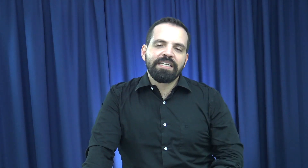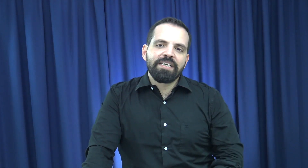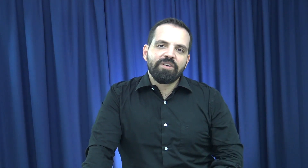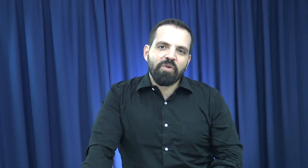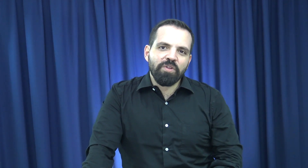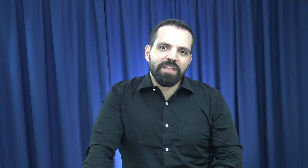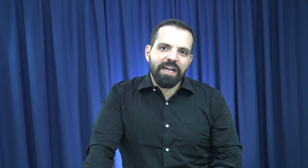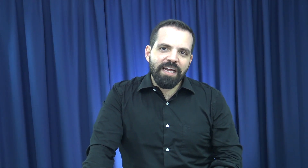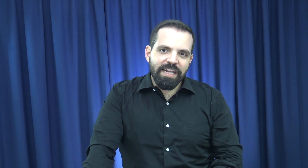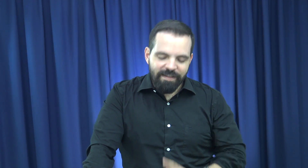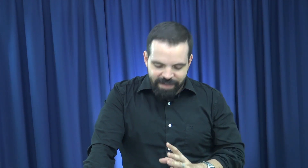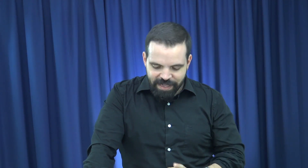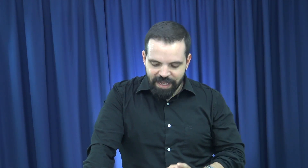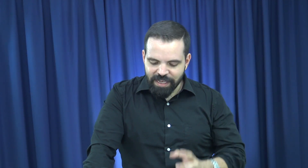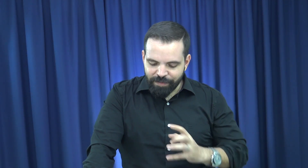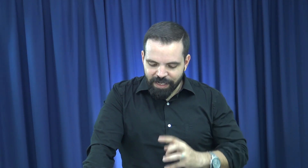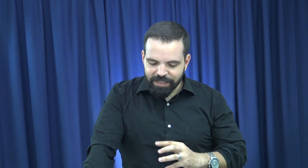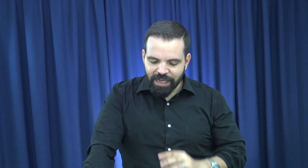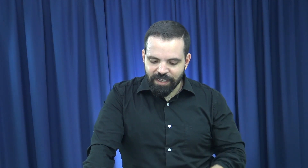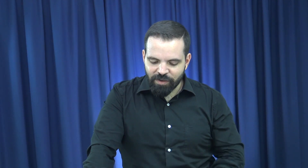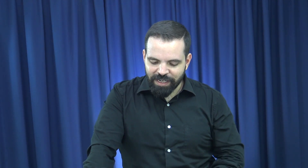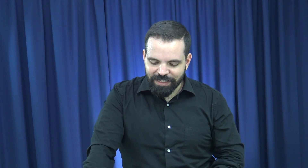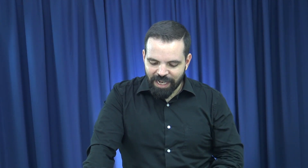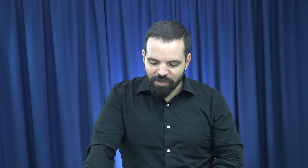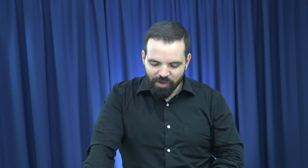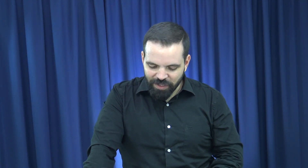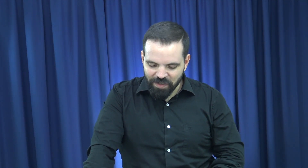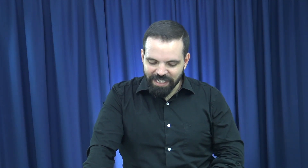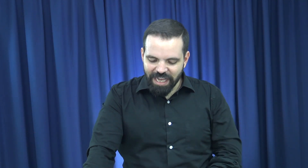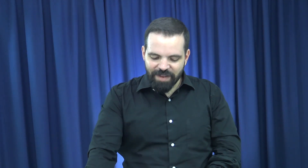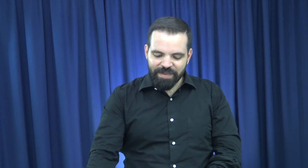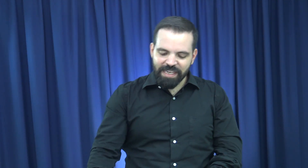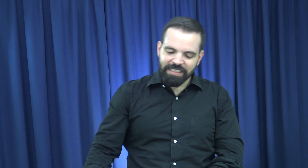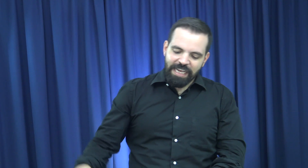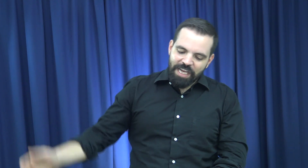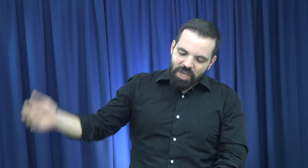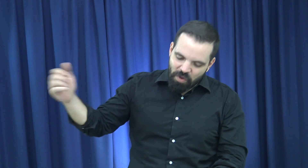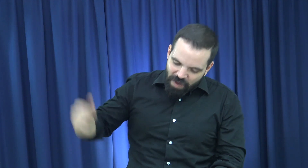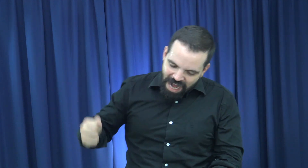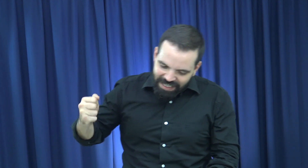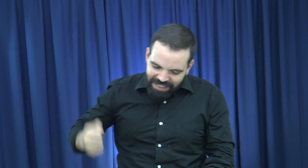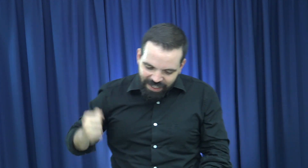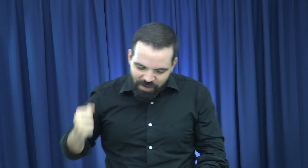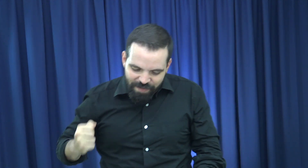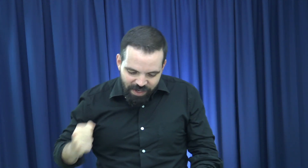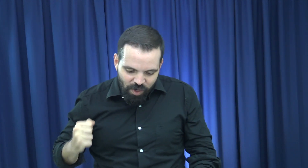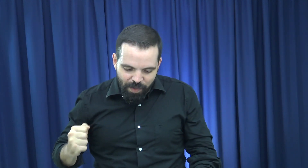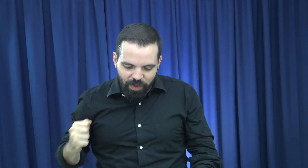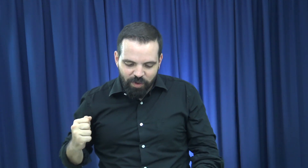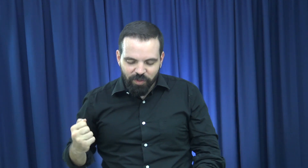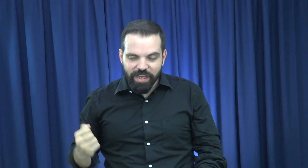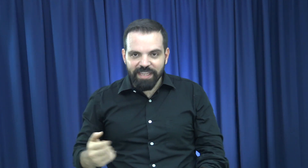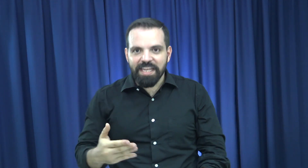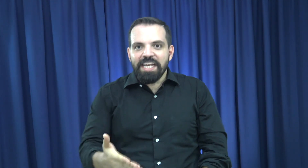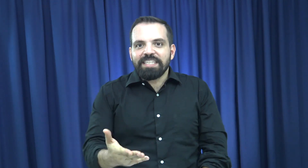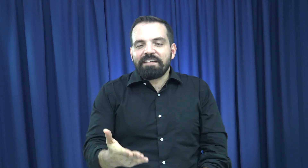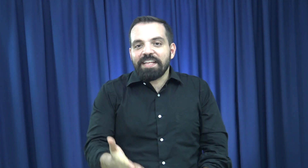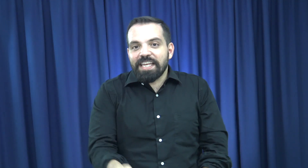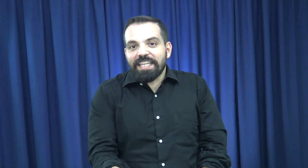contra la vida y el bienestar de los cristianos. Por eso decía Jeremías, Jehová está conmigo como poderoso gigante. ¿Sabe de quién